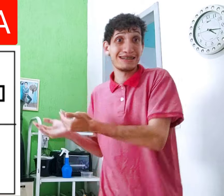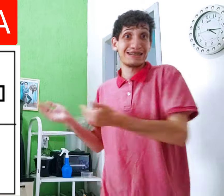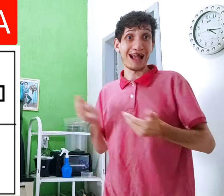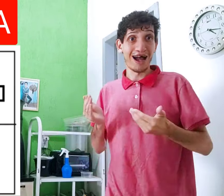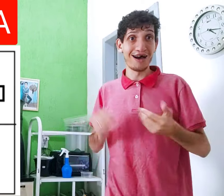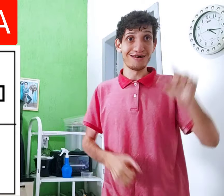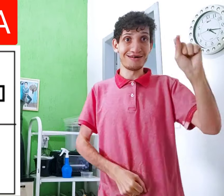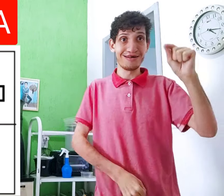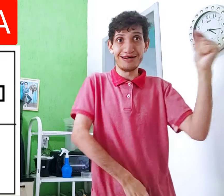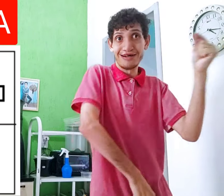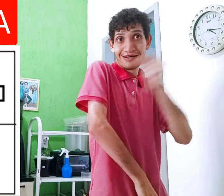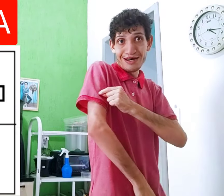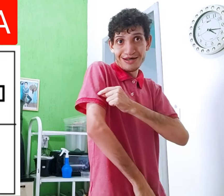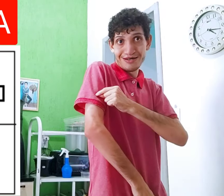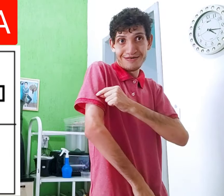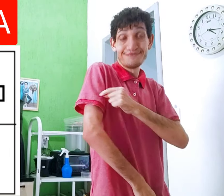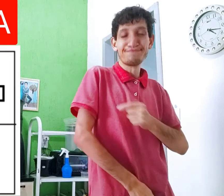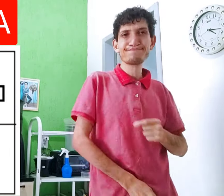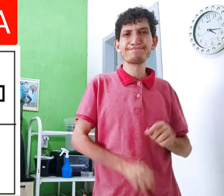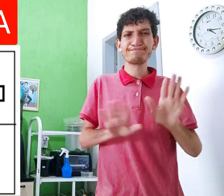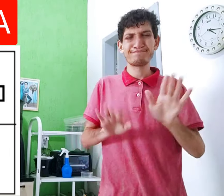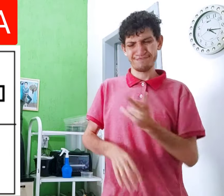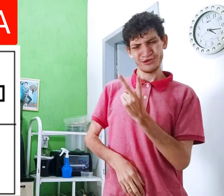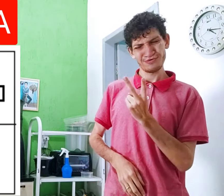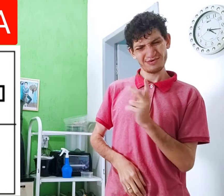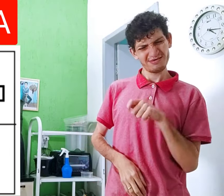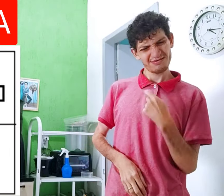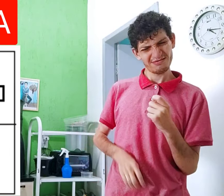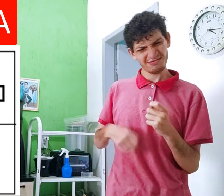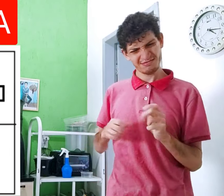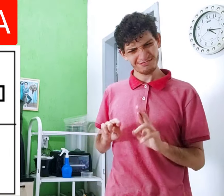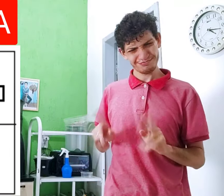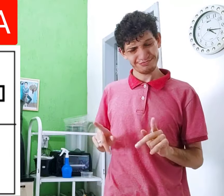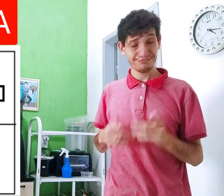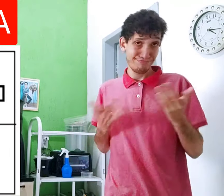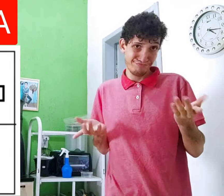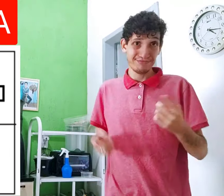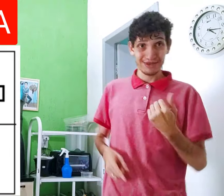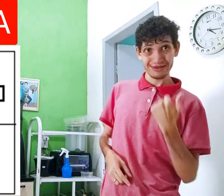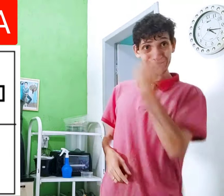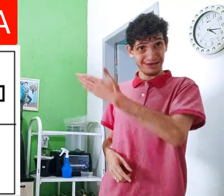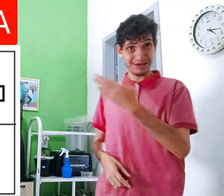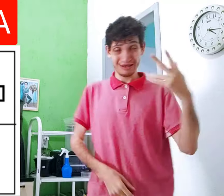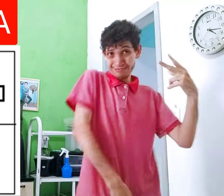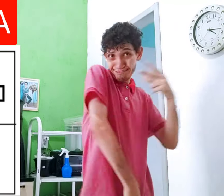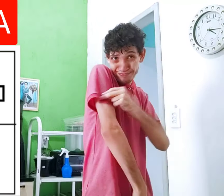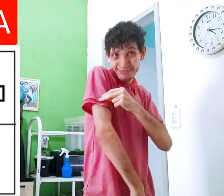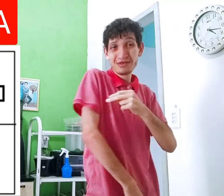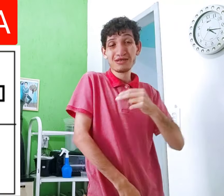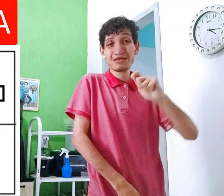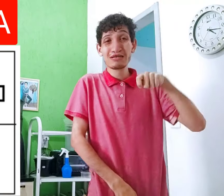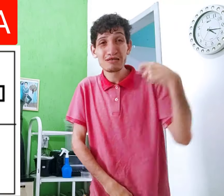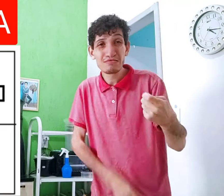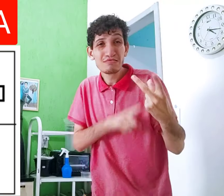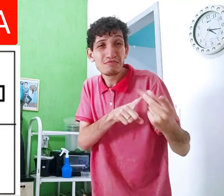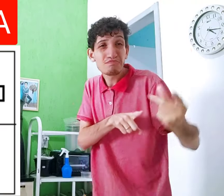A segunda variação, tá assim. Mas dois sinais diferentes. Esse daqui